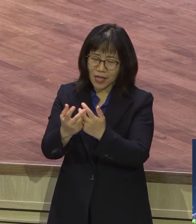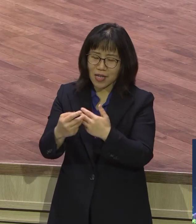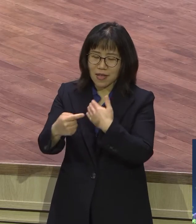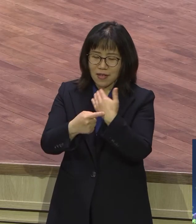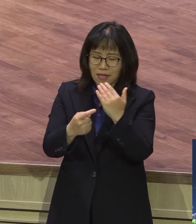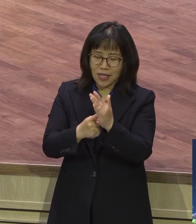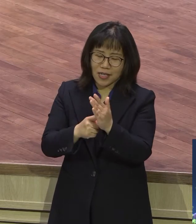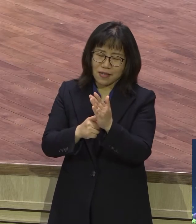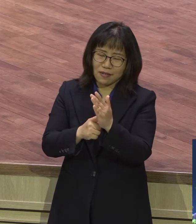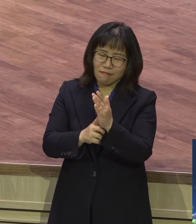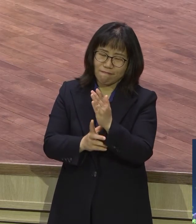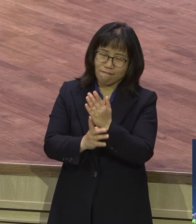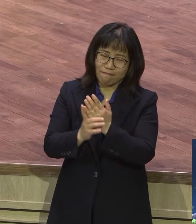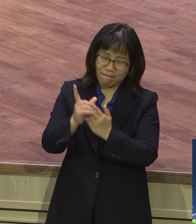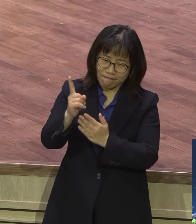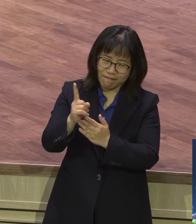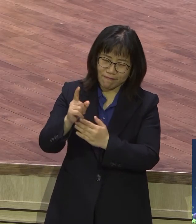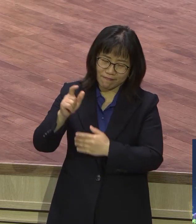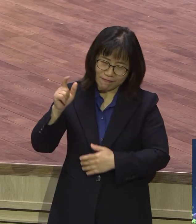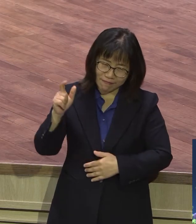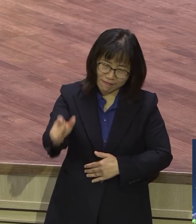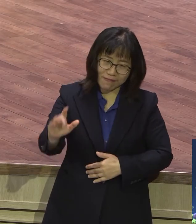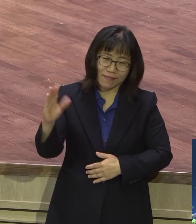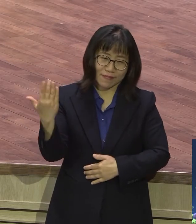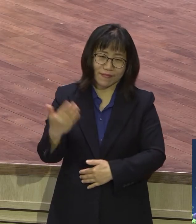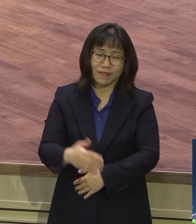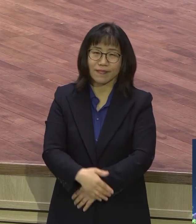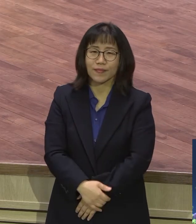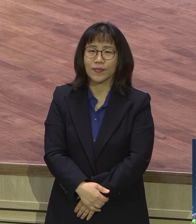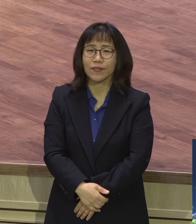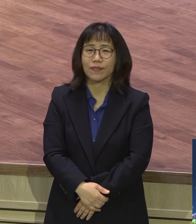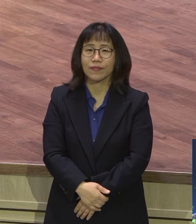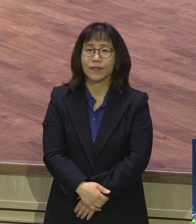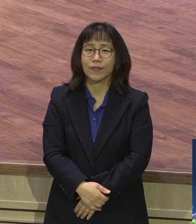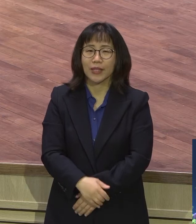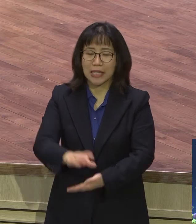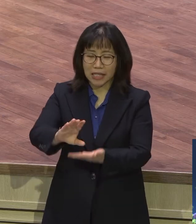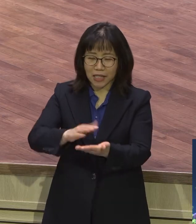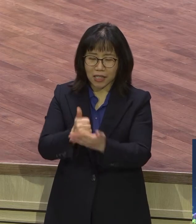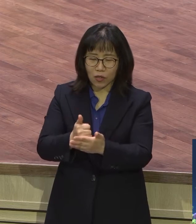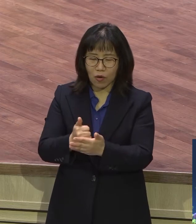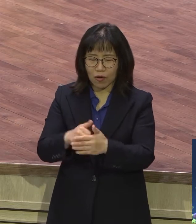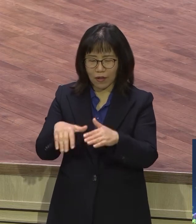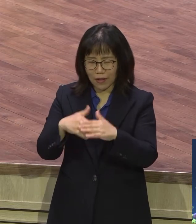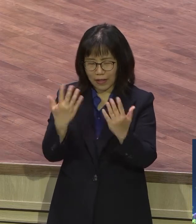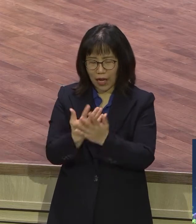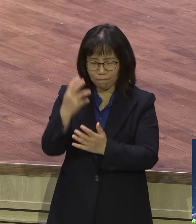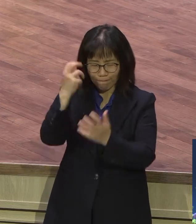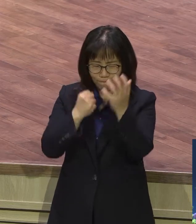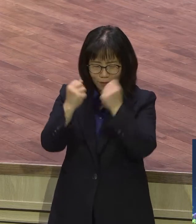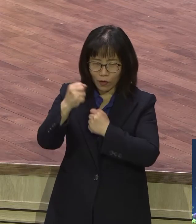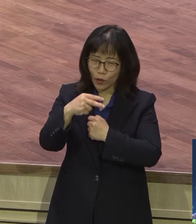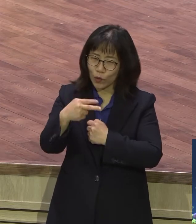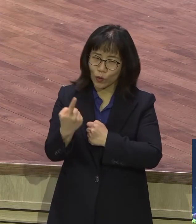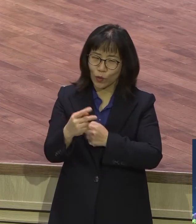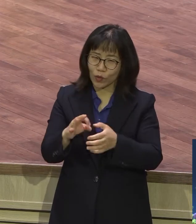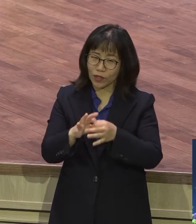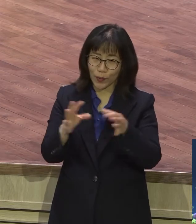다른 달리 외운다고 됩니까 우리 청년때 청년들이요 내가